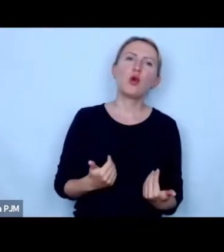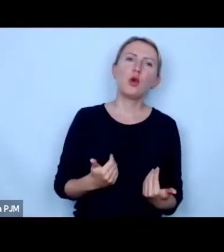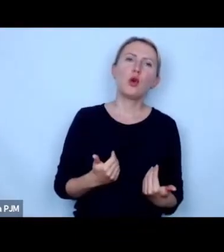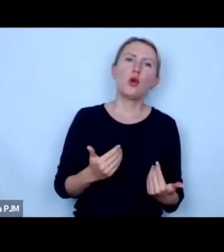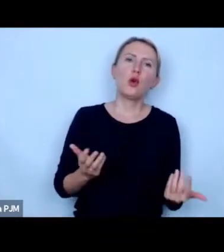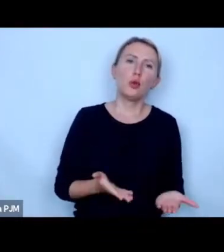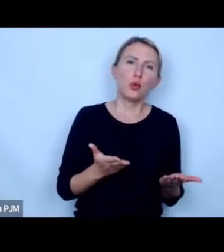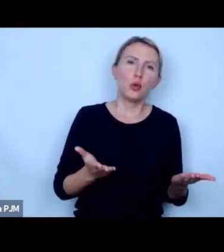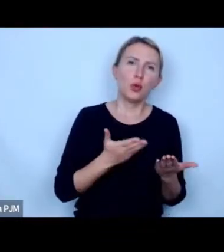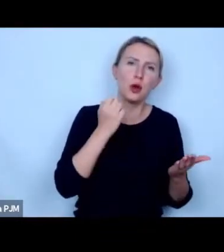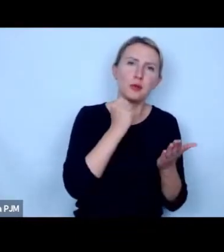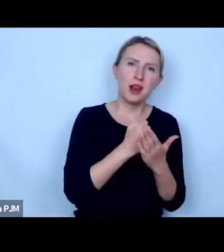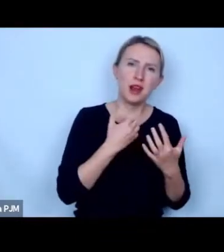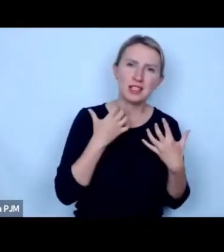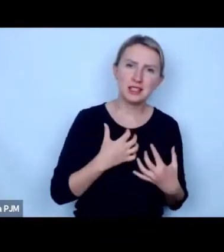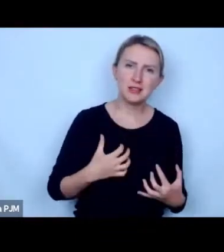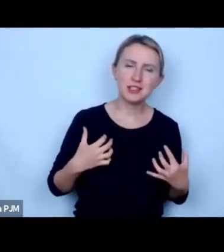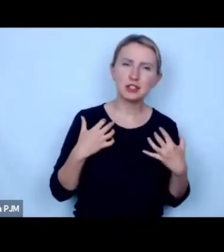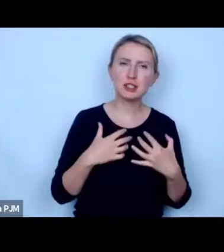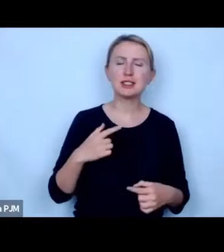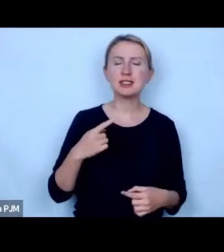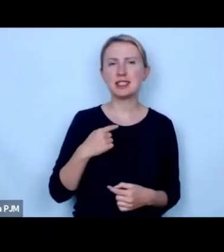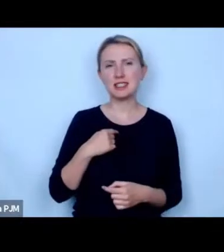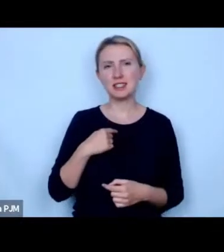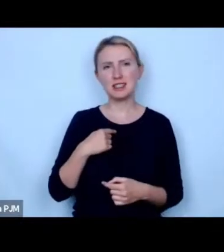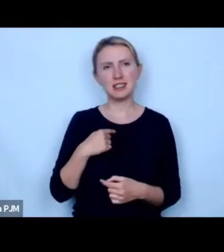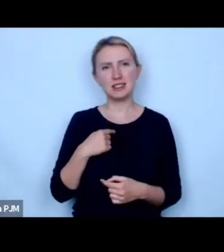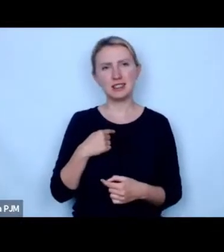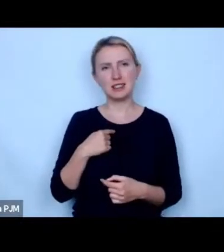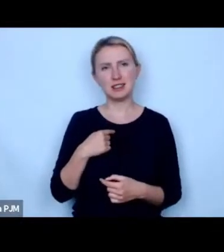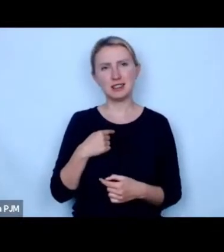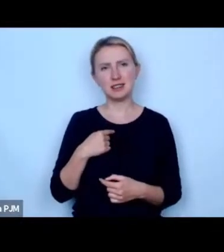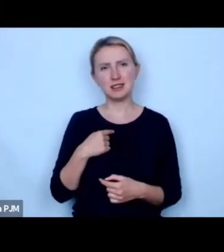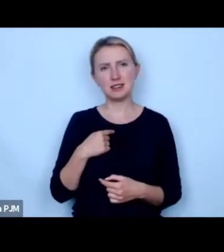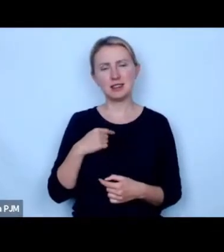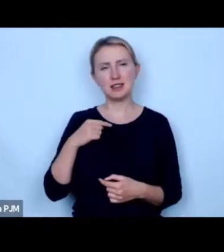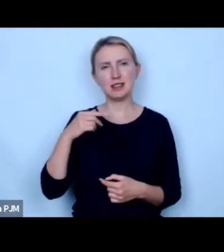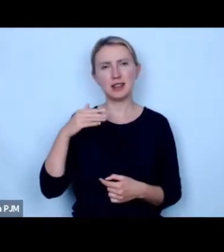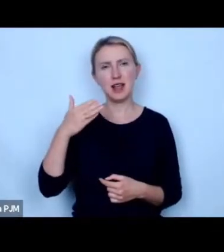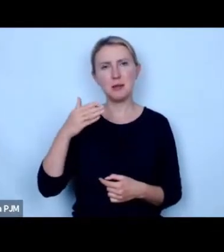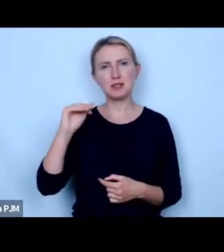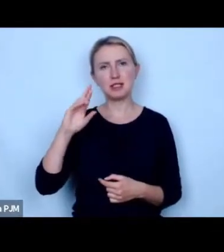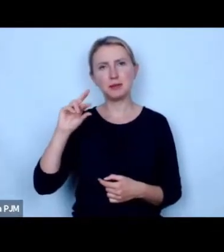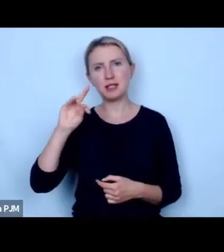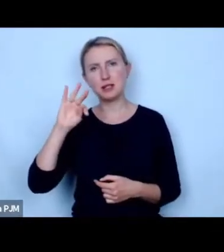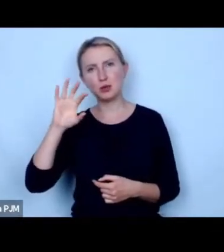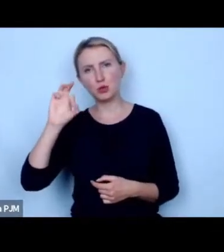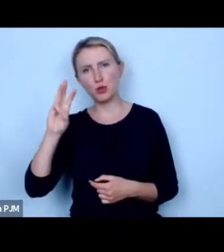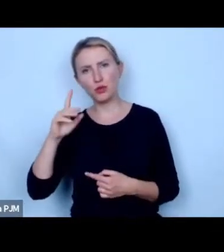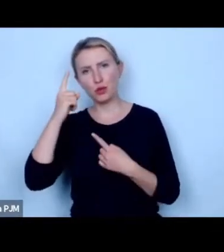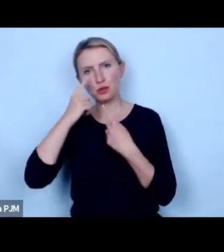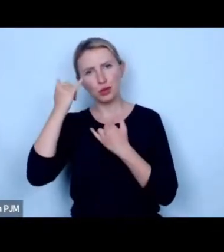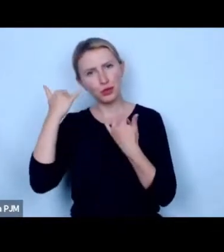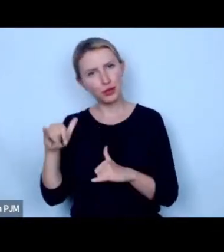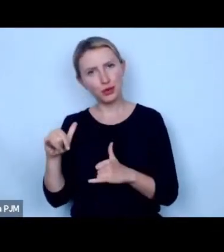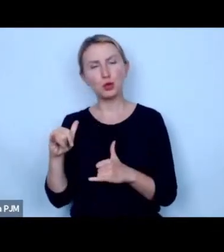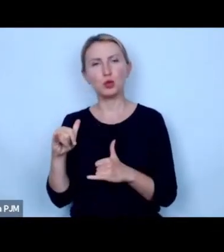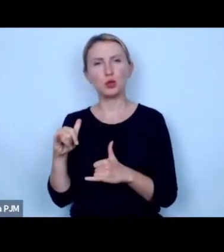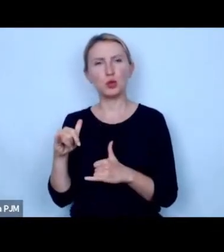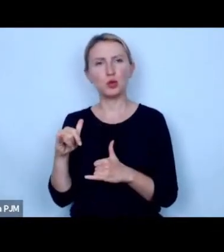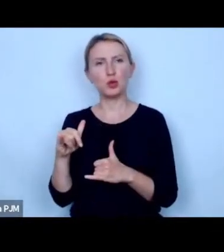pro prawno zwierzęca że po prostu jakby szczególnie w gronie environmentalistów jest troszkę inne podejście do